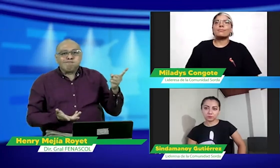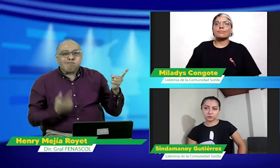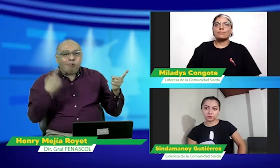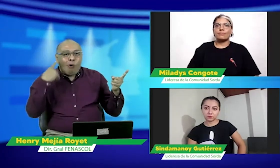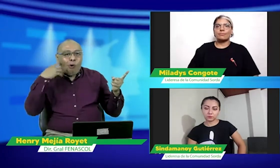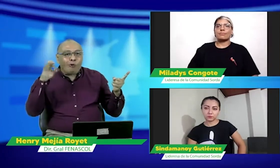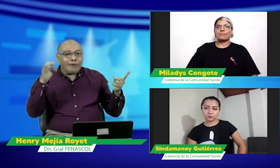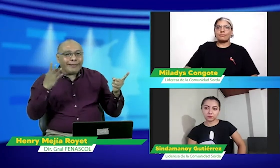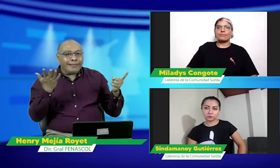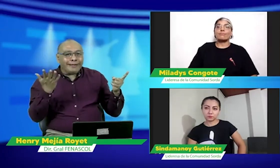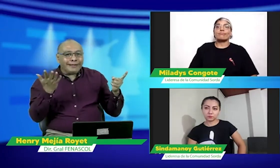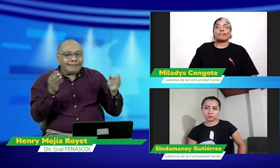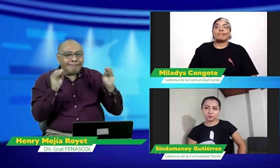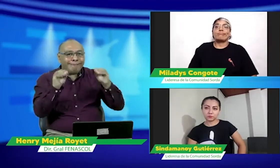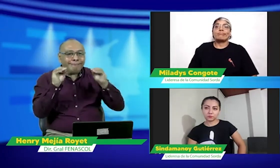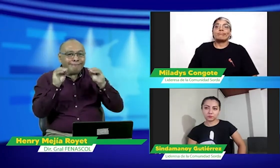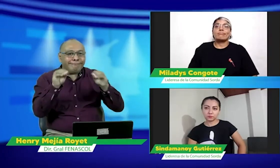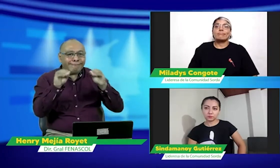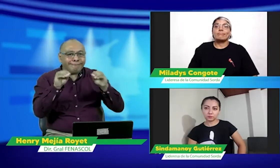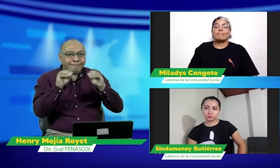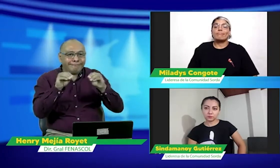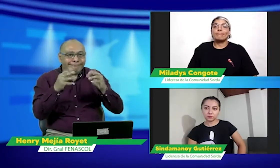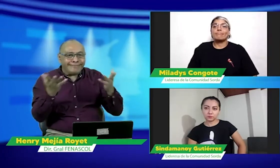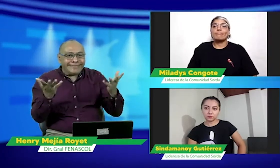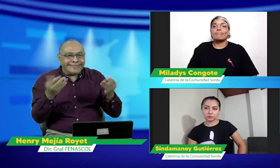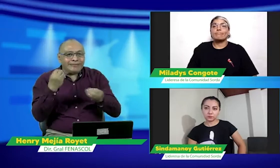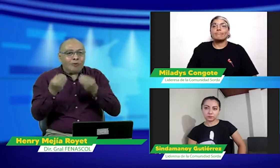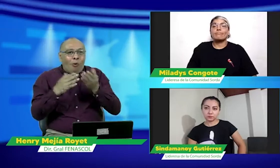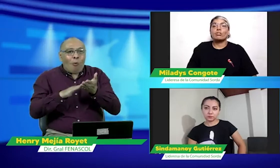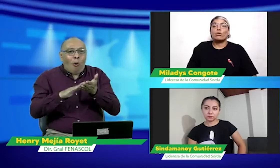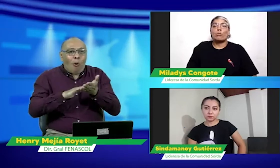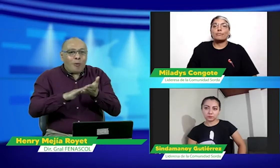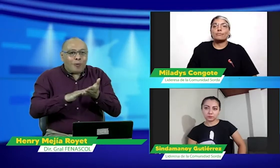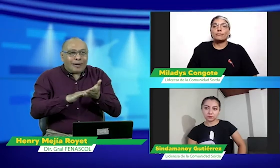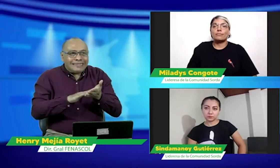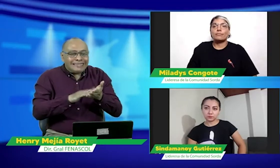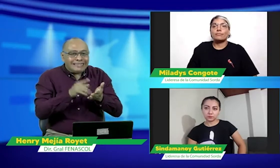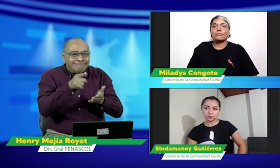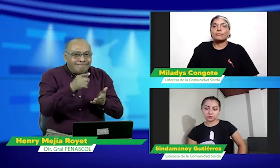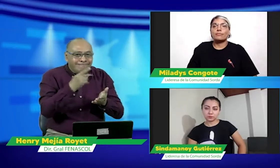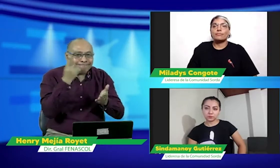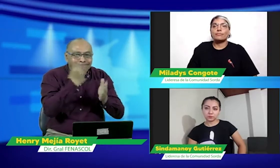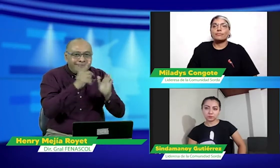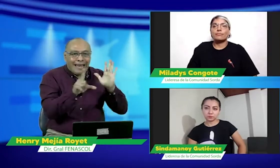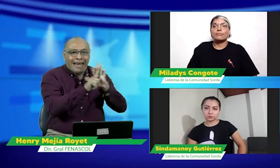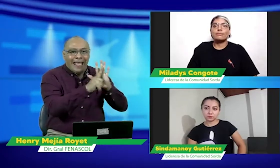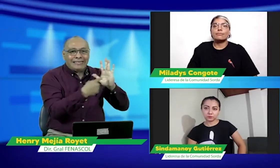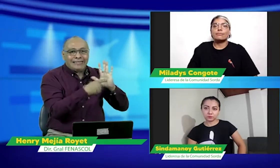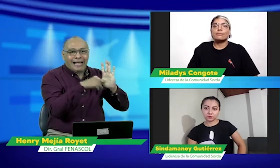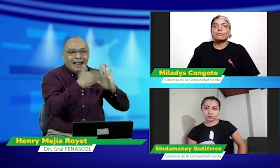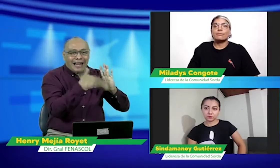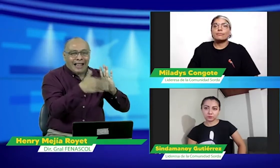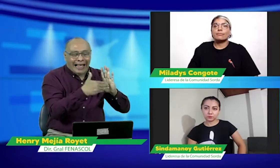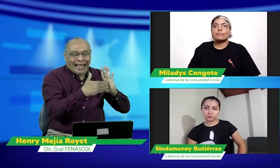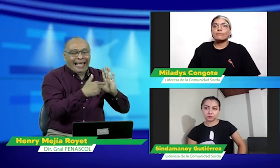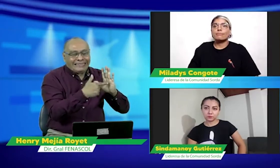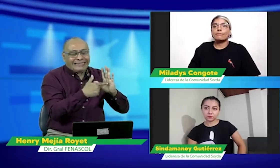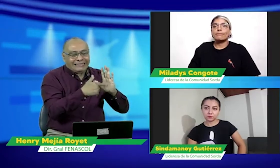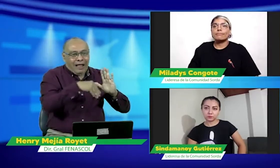sucede entonces con las universidades donde hay oyentes que están enseñando la lengua de señas que se puede hacer porque hay un vacío